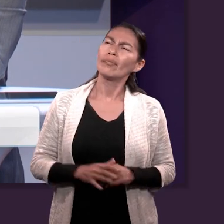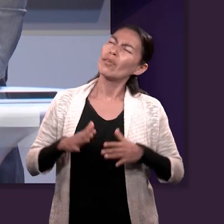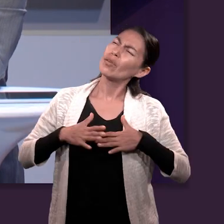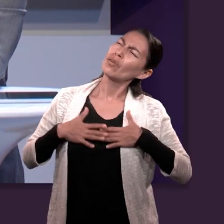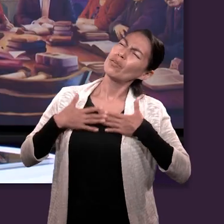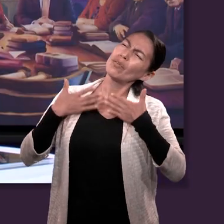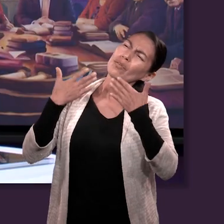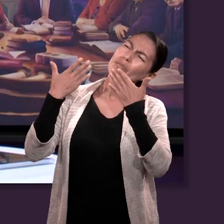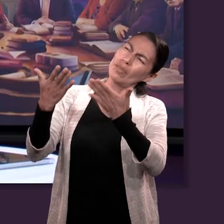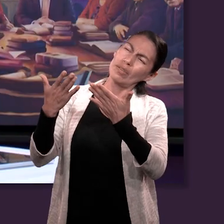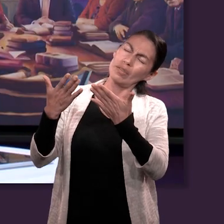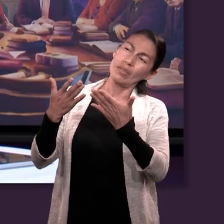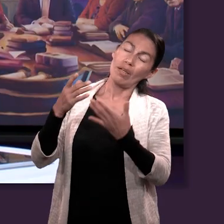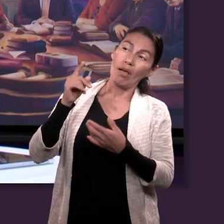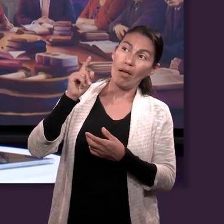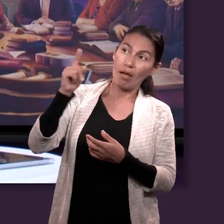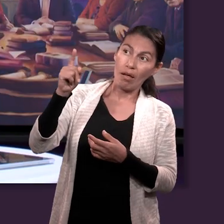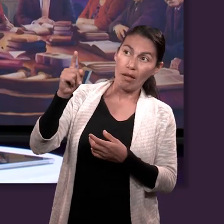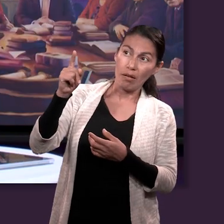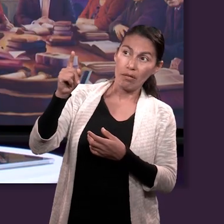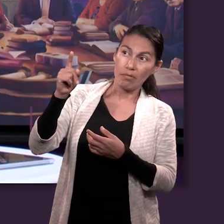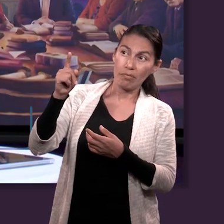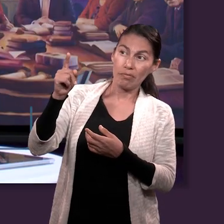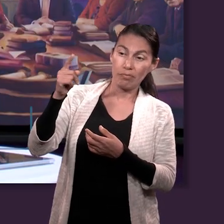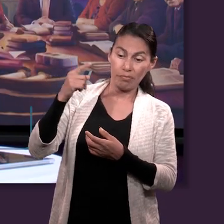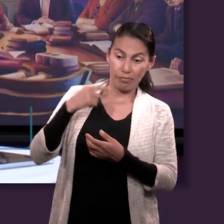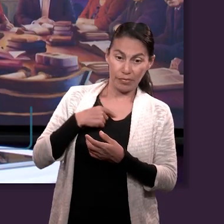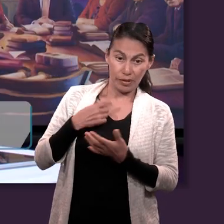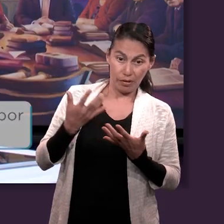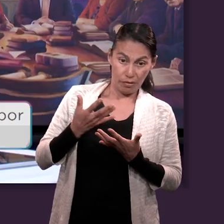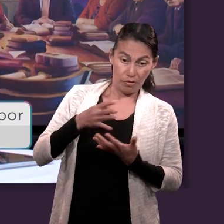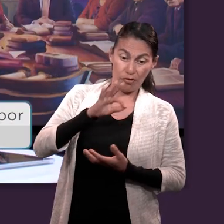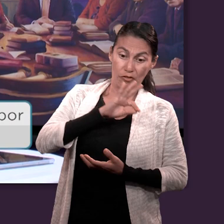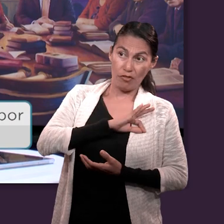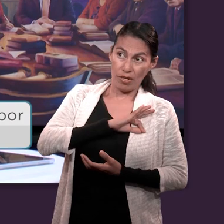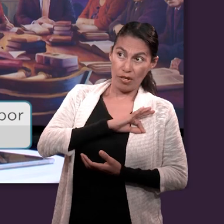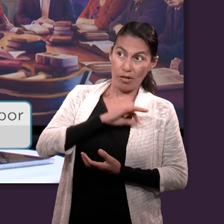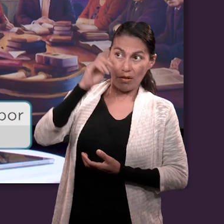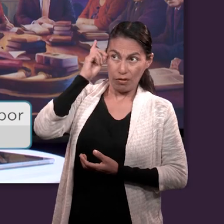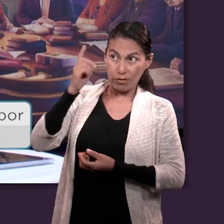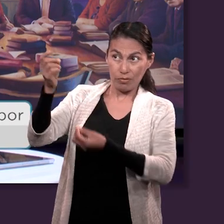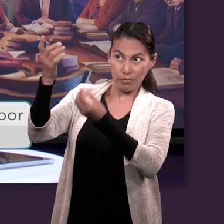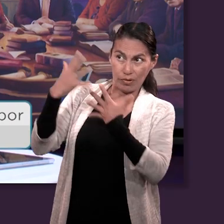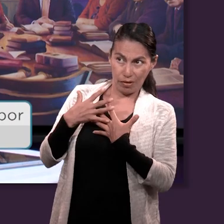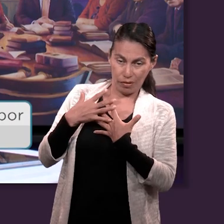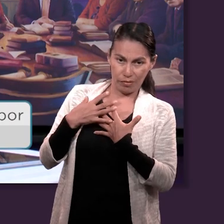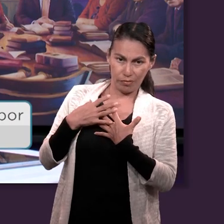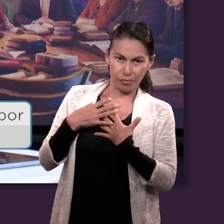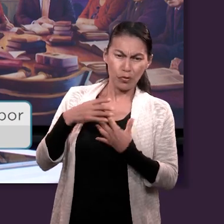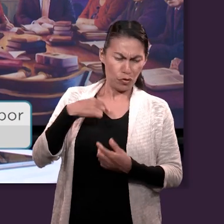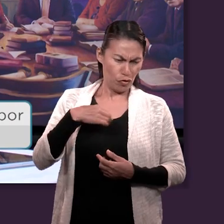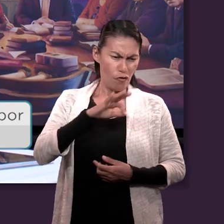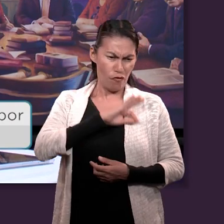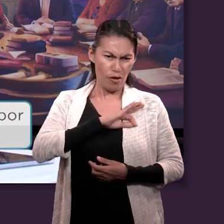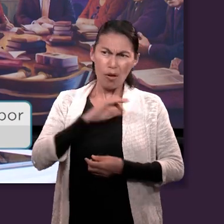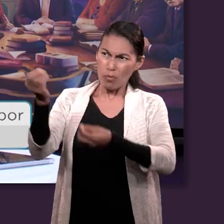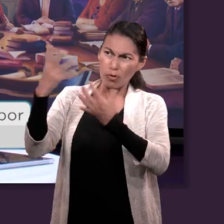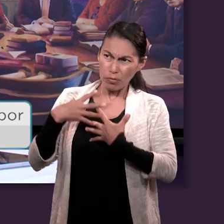Tenemos confianza en que Dios nos dará el pago por nuestra fe. No tenemos fe porque nos va a pagar.